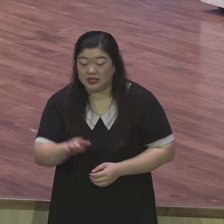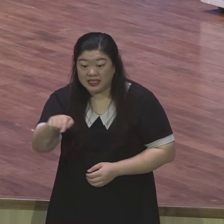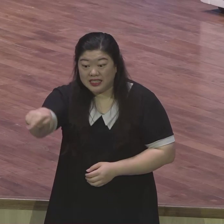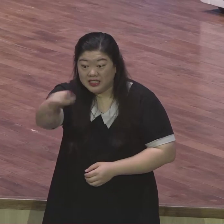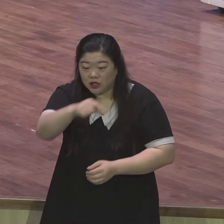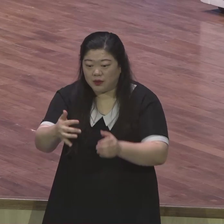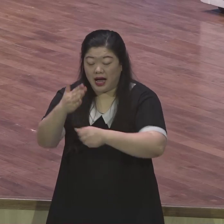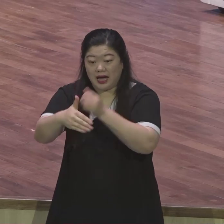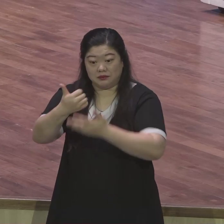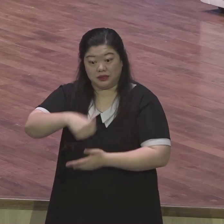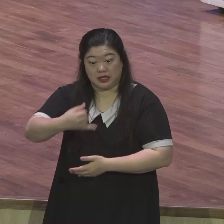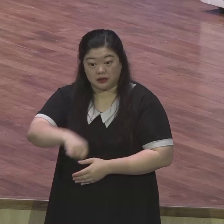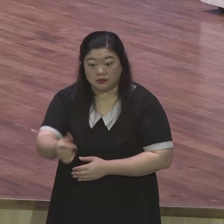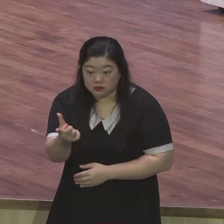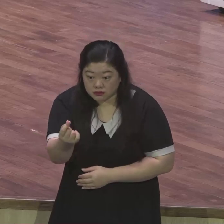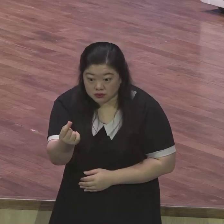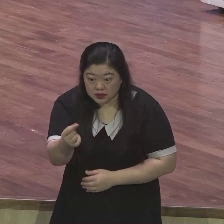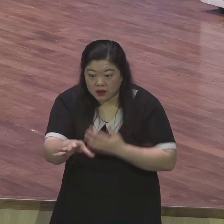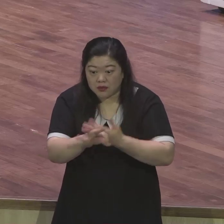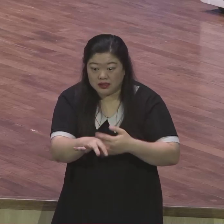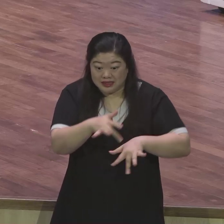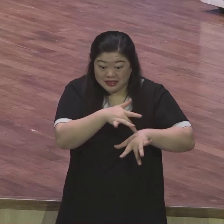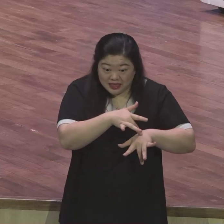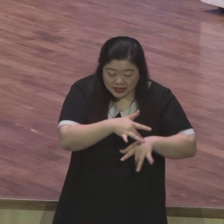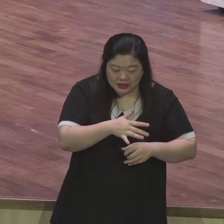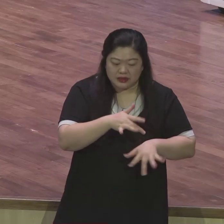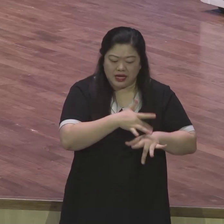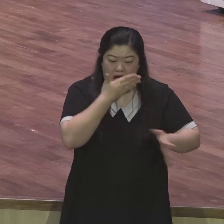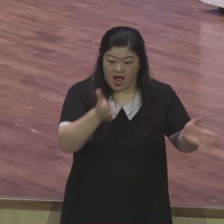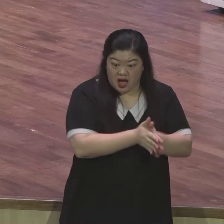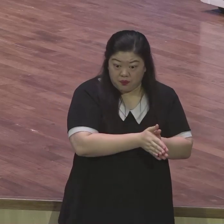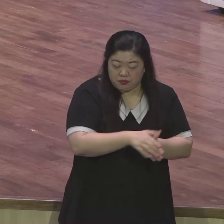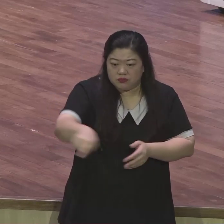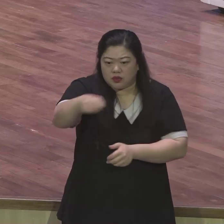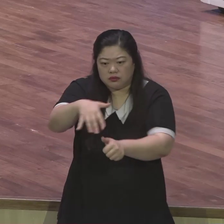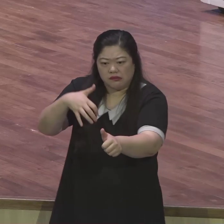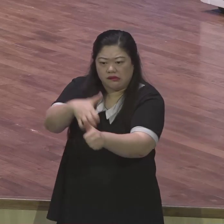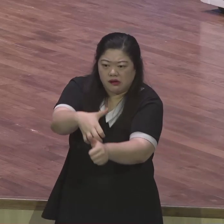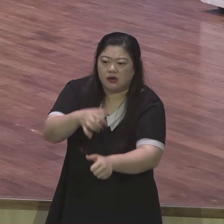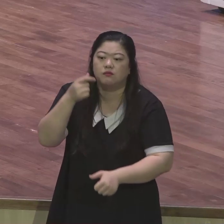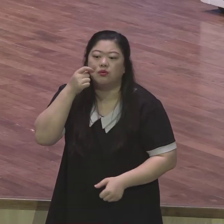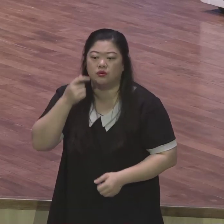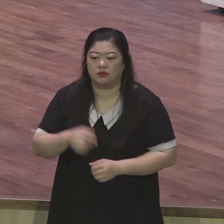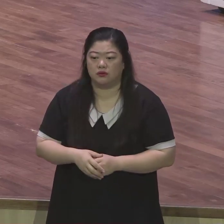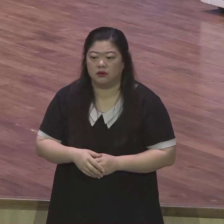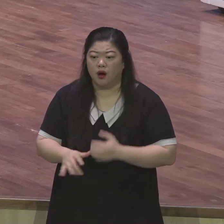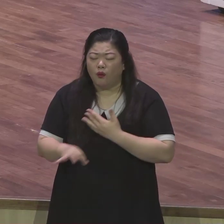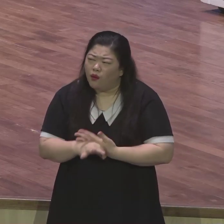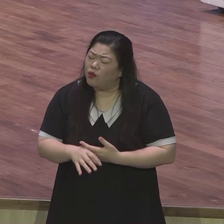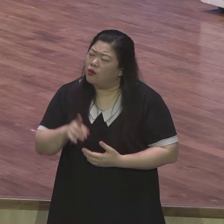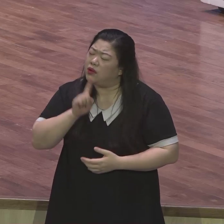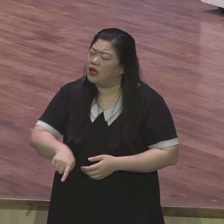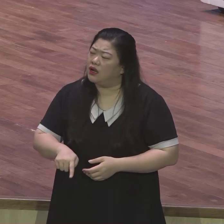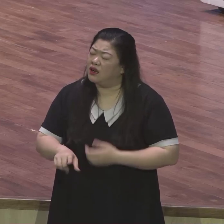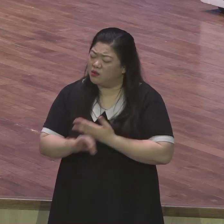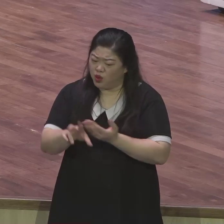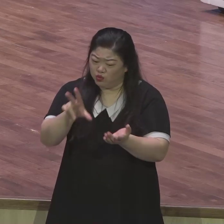신분과 권세를 어떻게 할 수가 없어요 그렇다면 하나님이 문제를 주시는 거예요 왜 사랑의